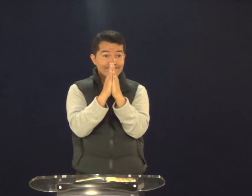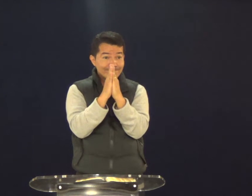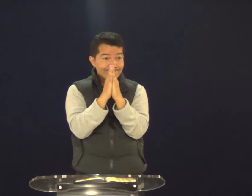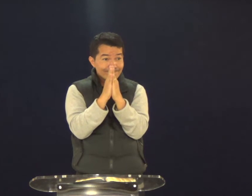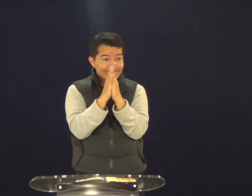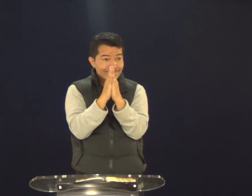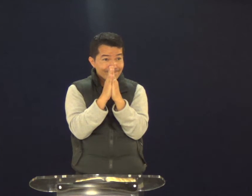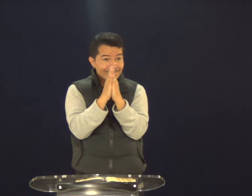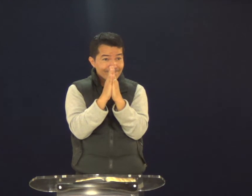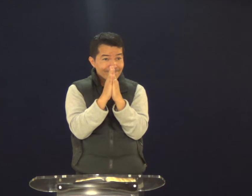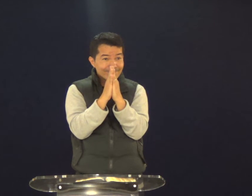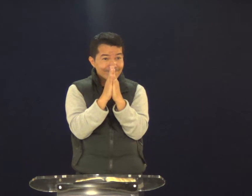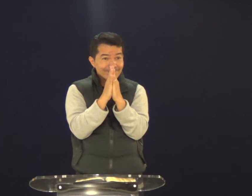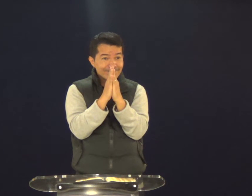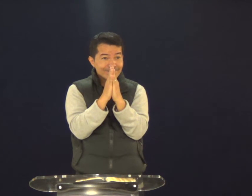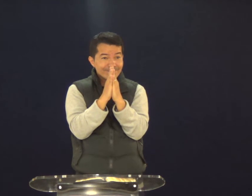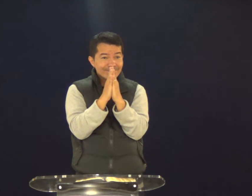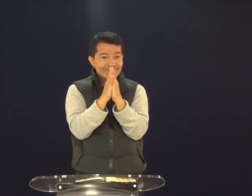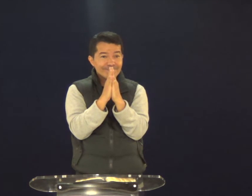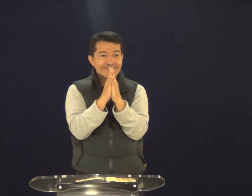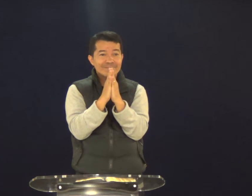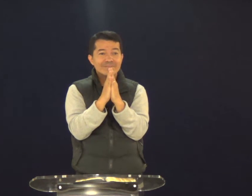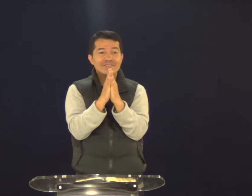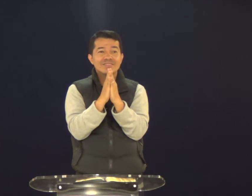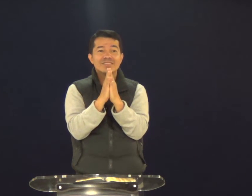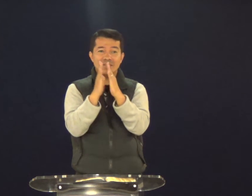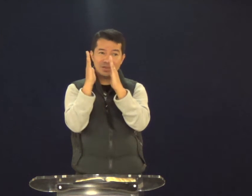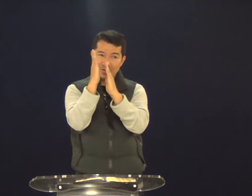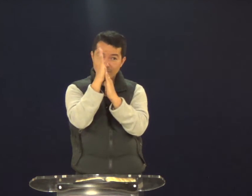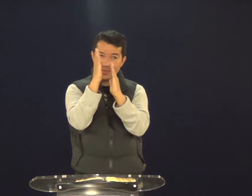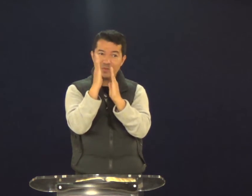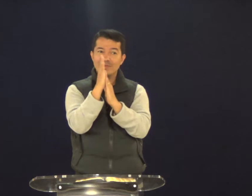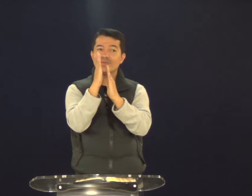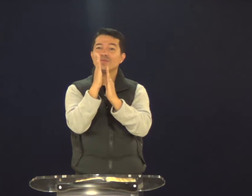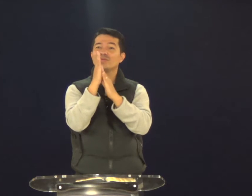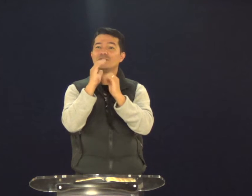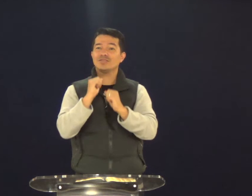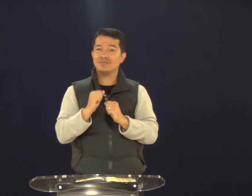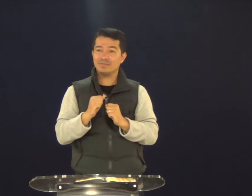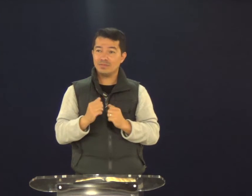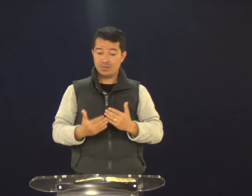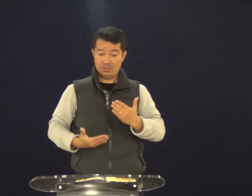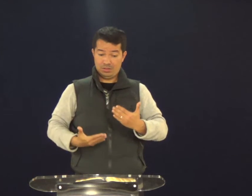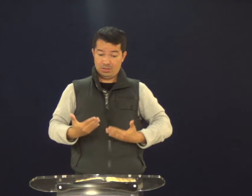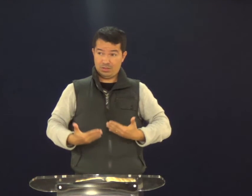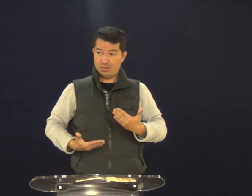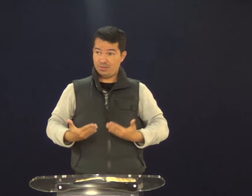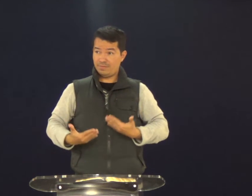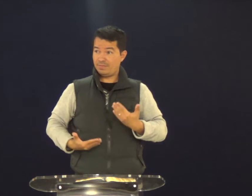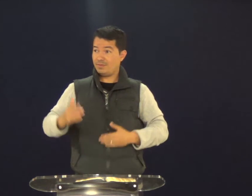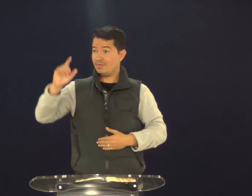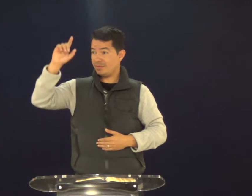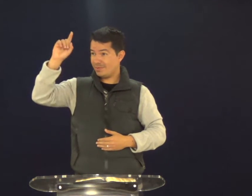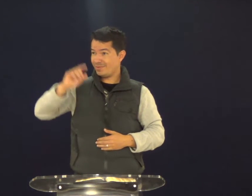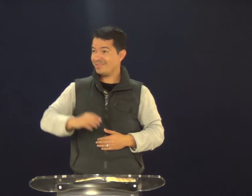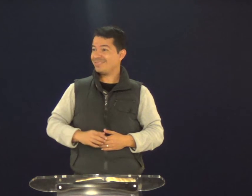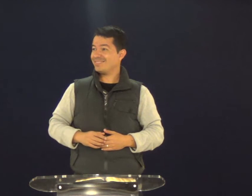Mas o que é essa água que Jesus coloca? É a oração, é o louvor, é o servir